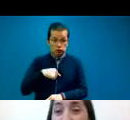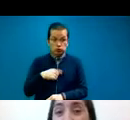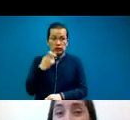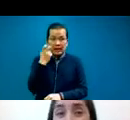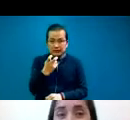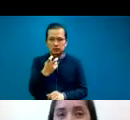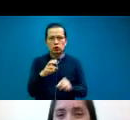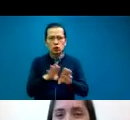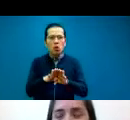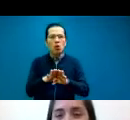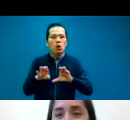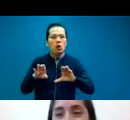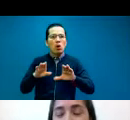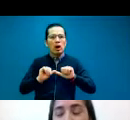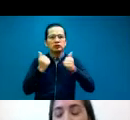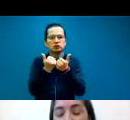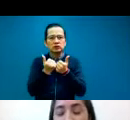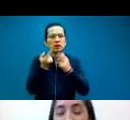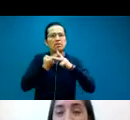cómo fue creciendo la asociación.